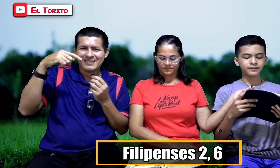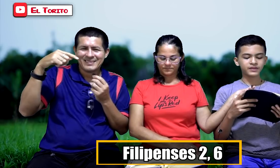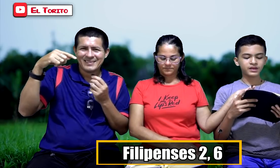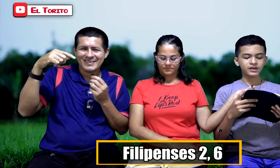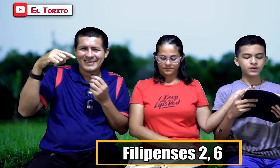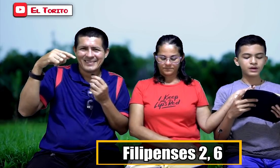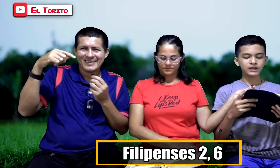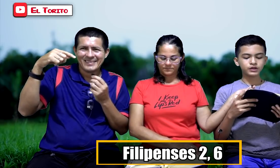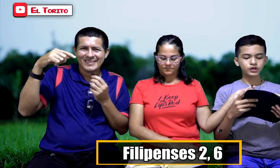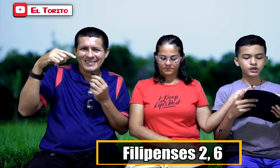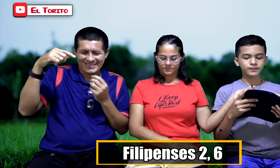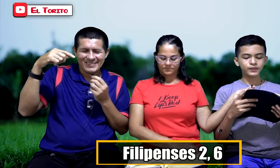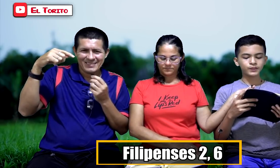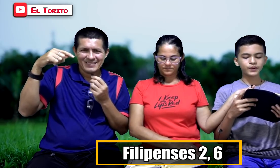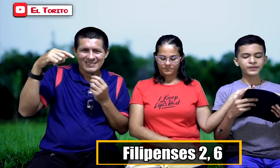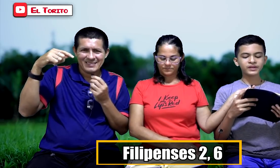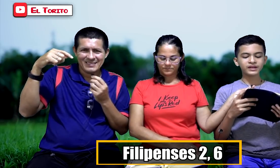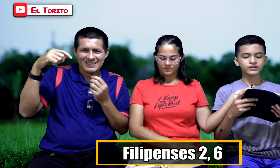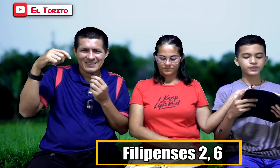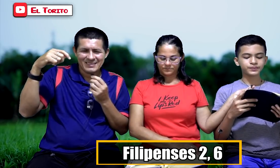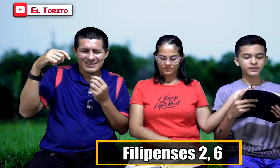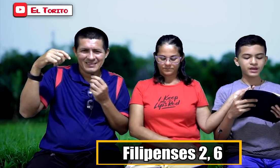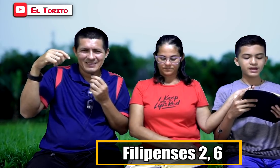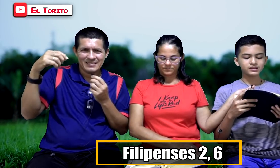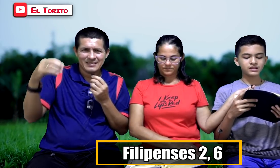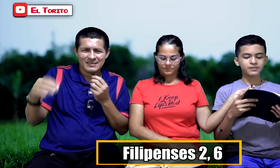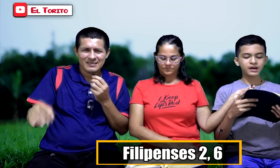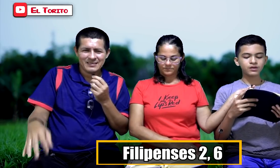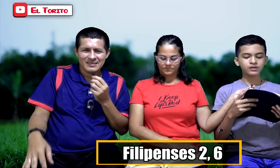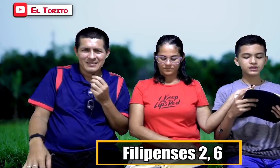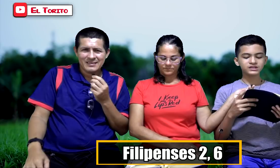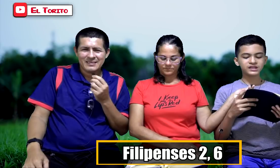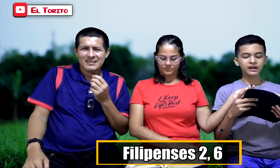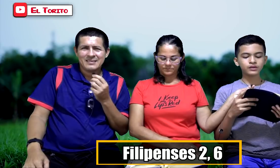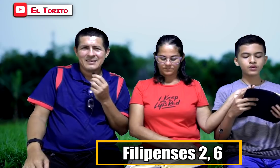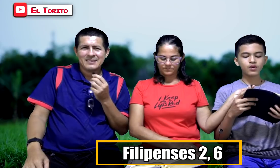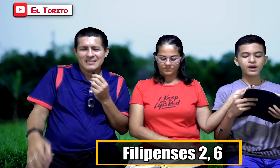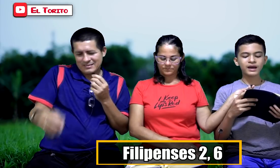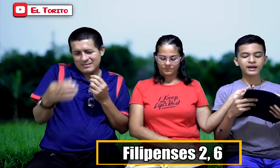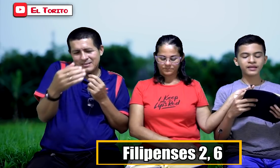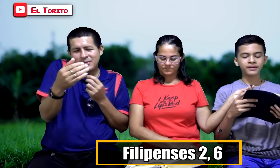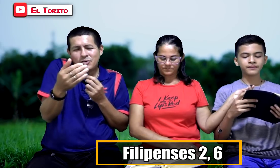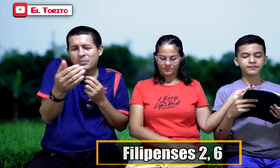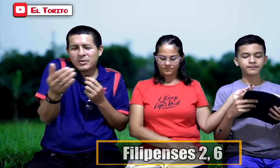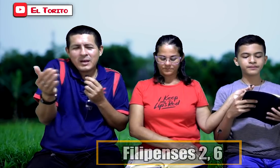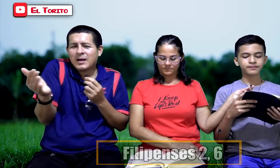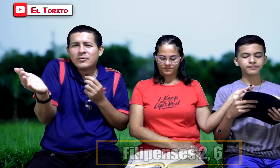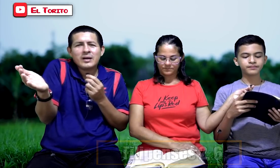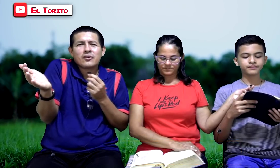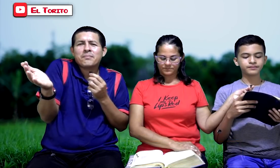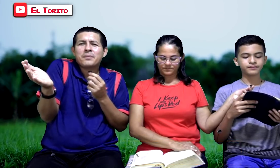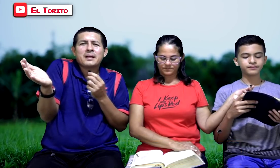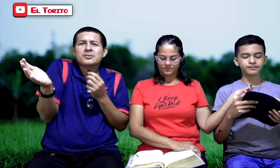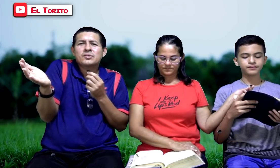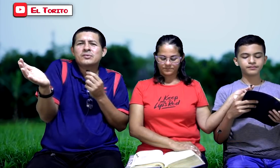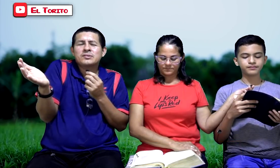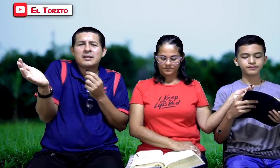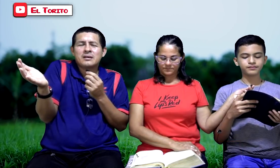igual a Dios por propio derecho. Sin embargo, se redujo a nada. Y nos pone una comparación tan